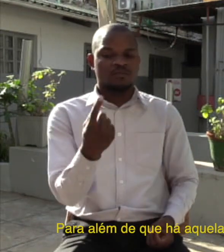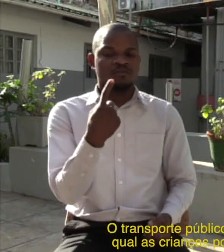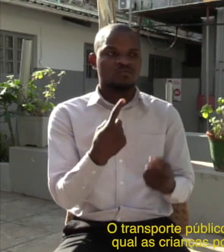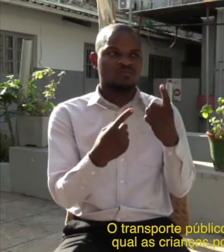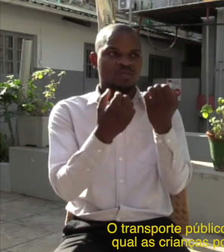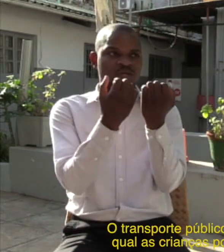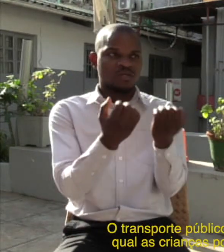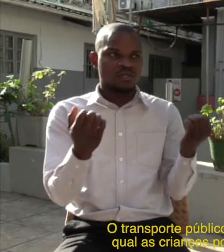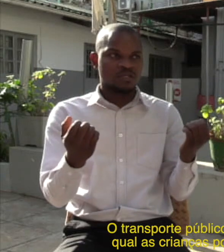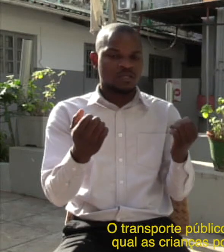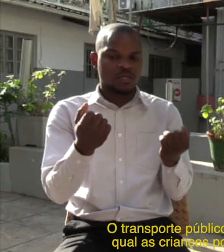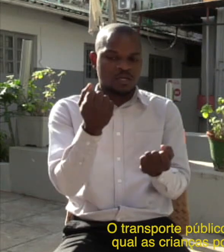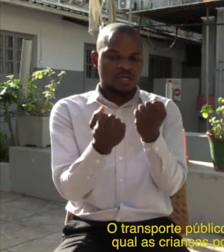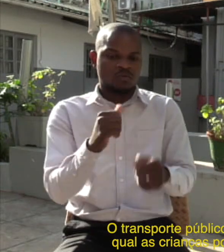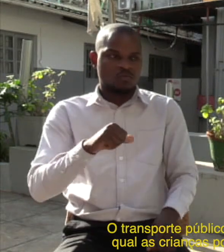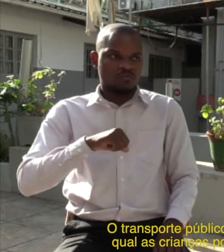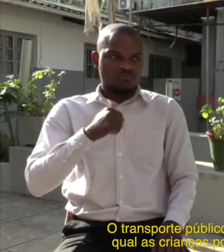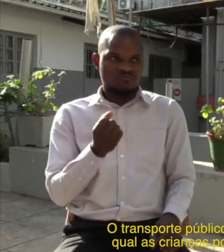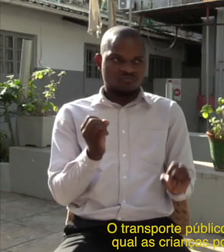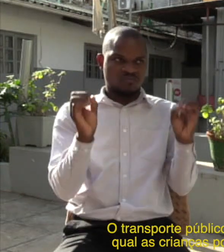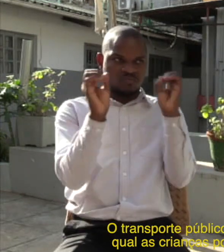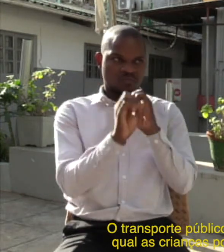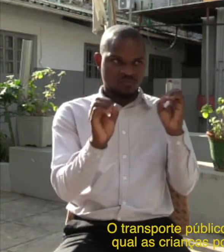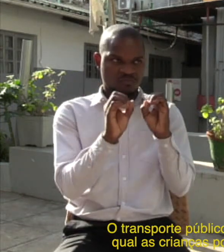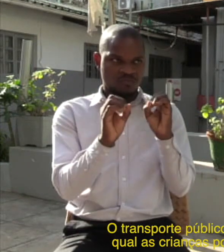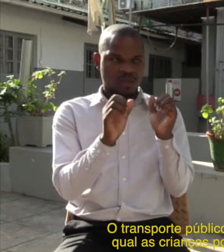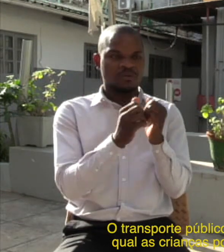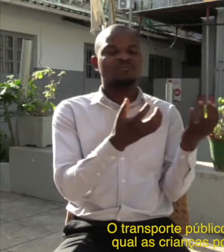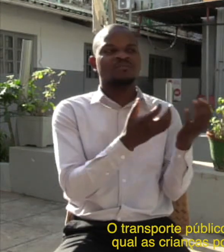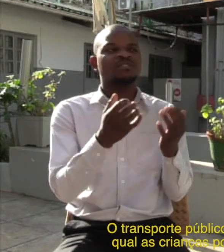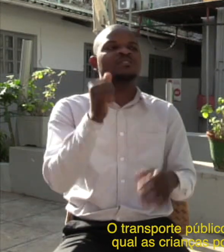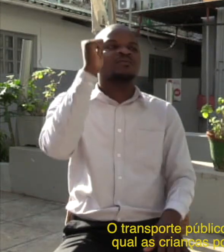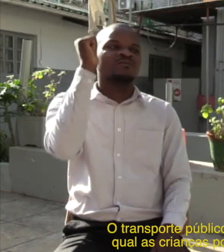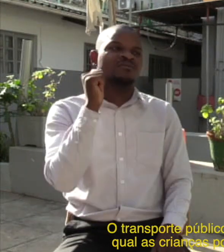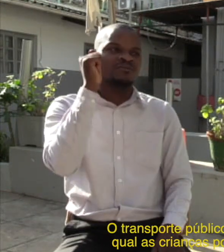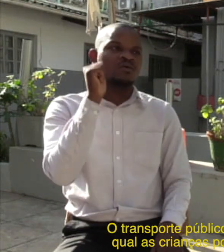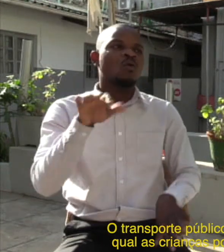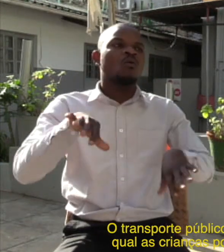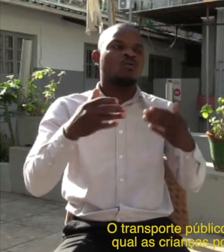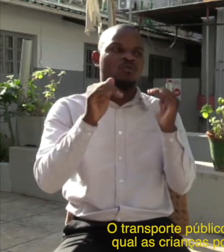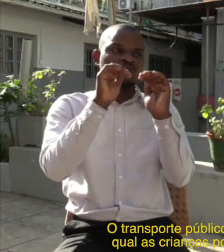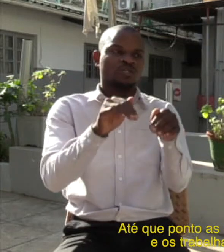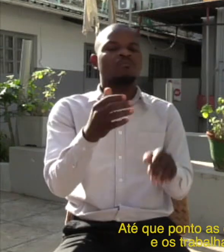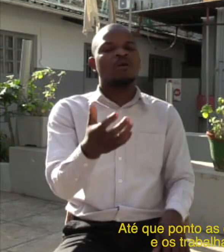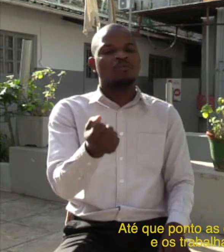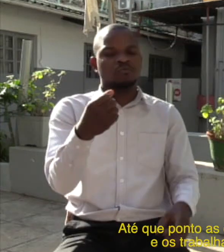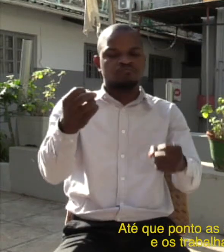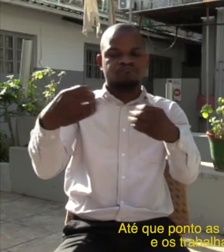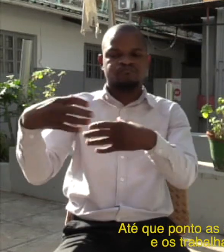público será também outra via onde, infelizmente, essas crianças poderão ser contaminadas. Até que ponto as